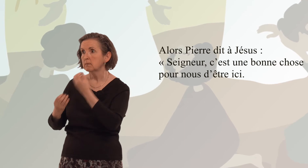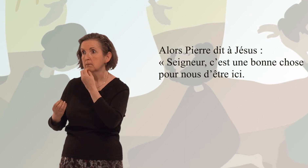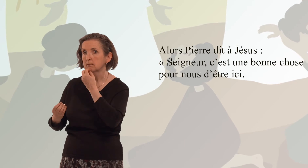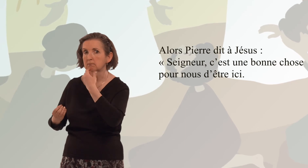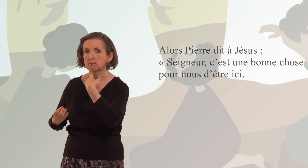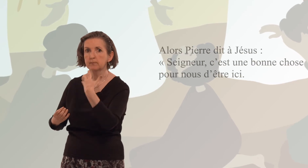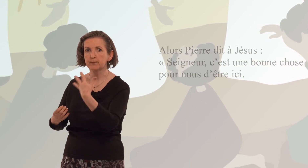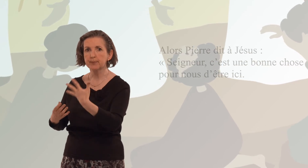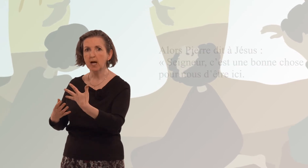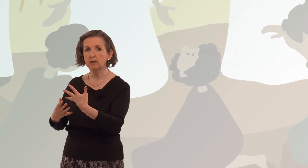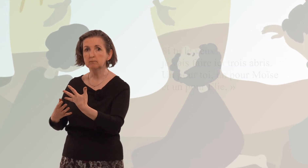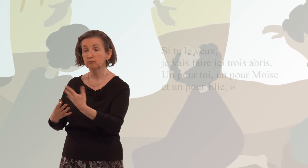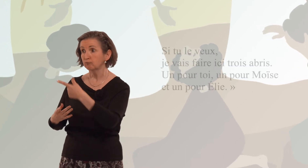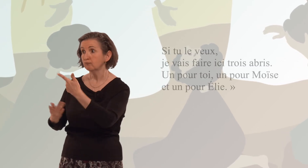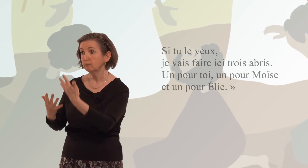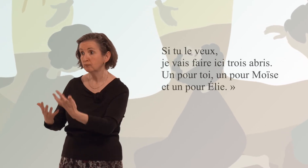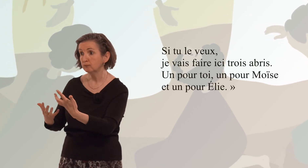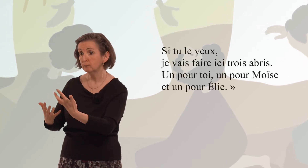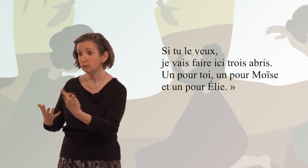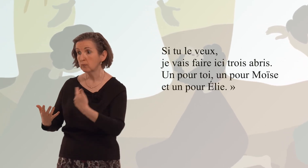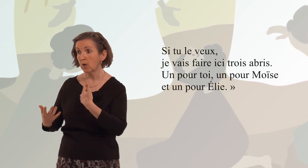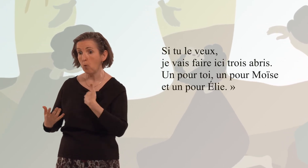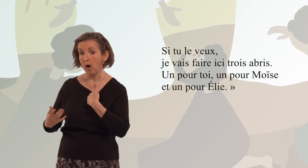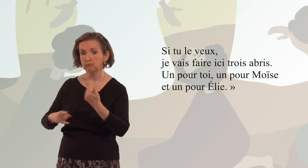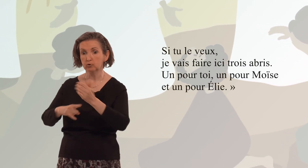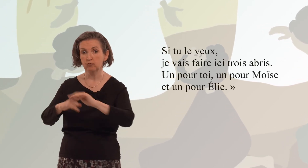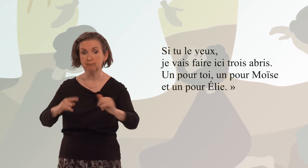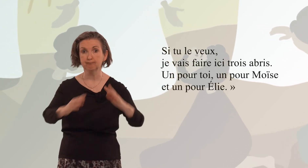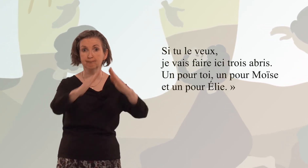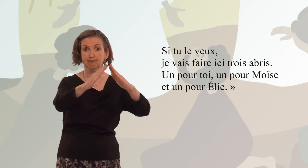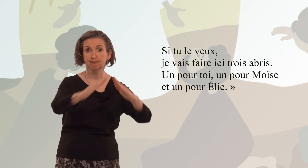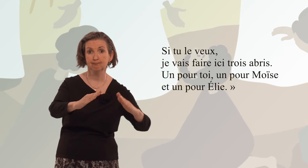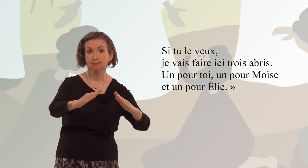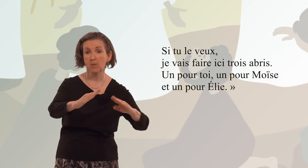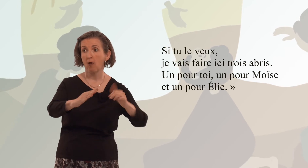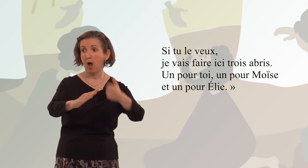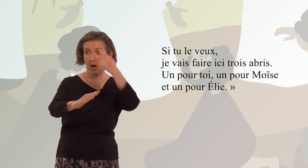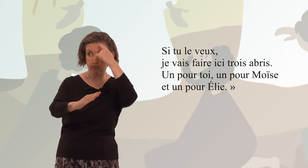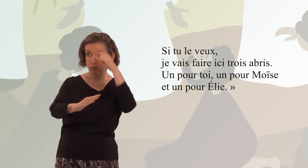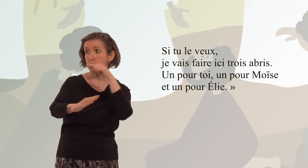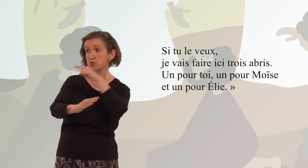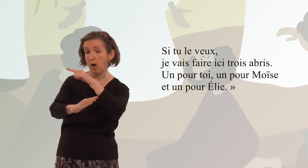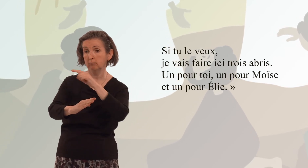ici. Si tu le veux, je vais faire ici trois abris,